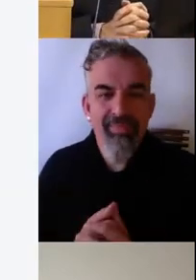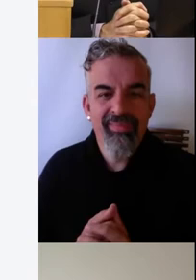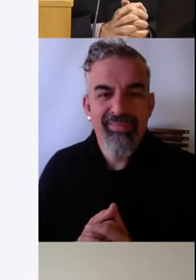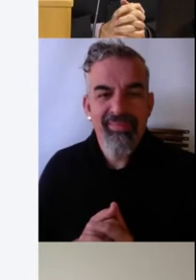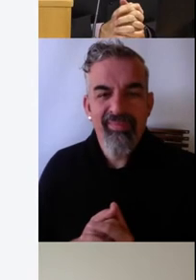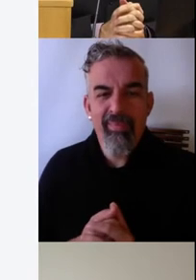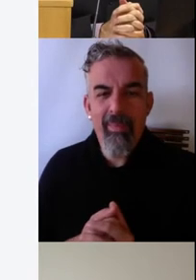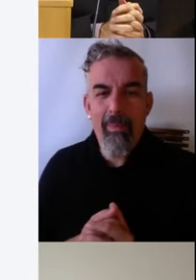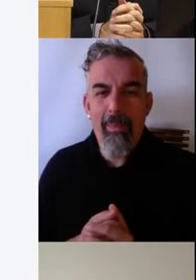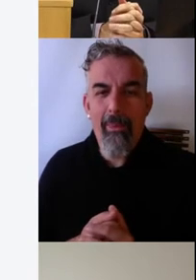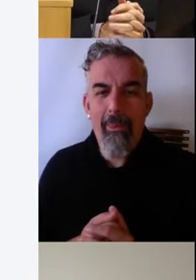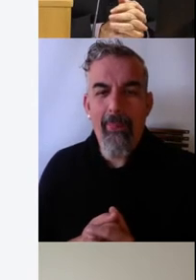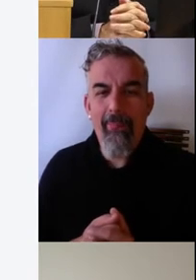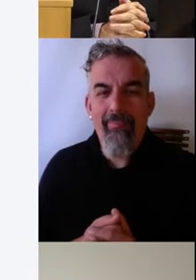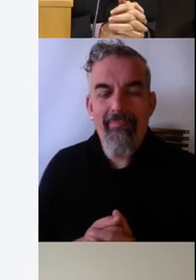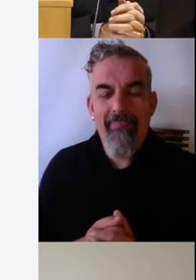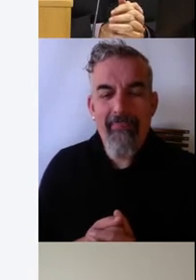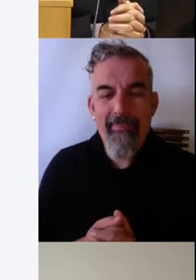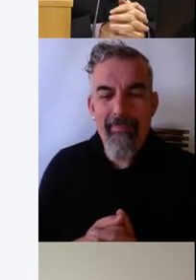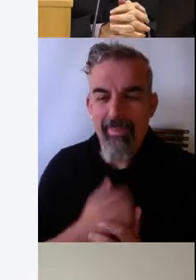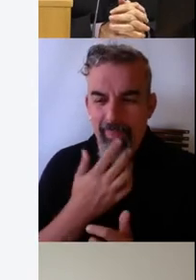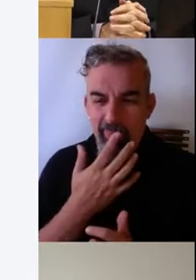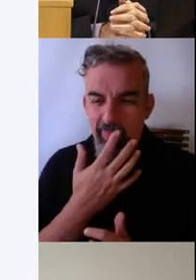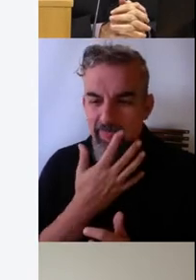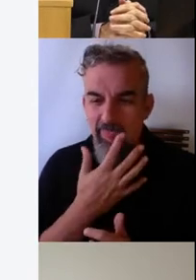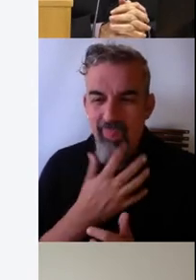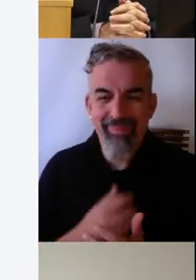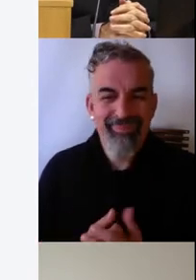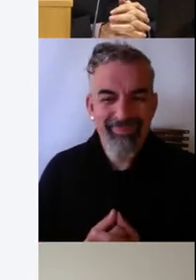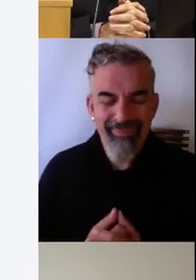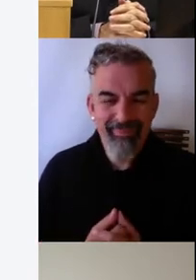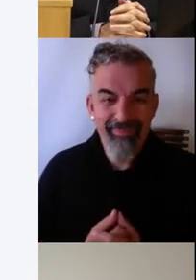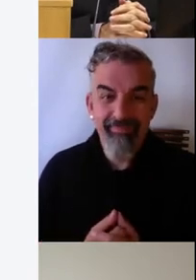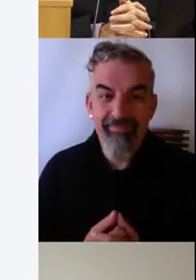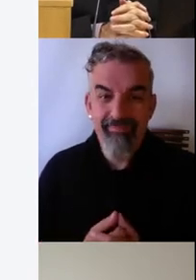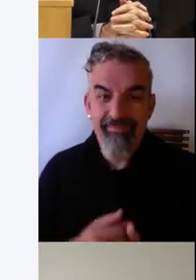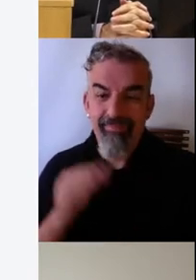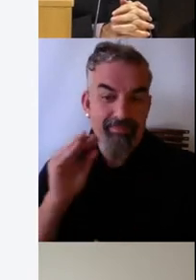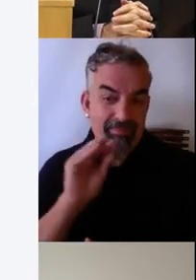pregunta.